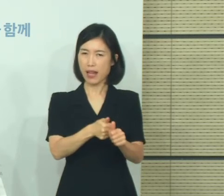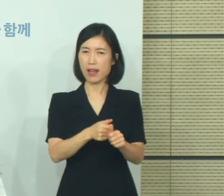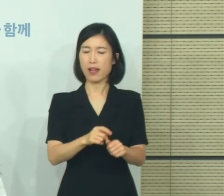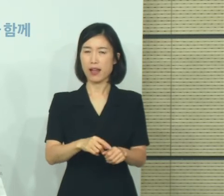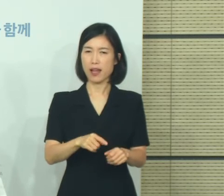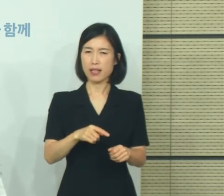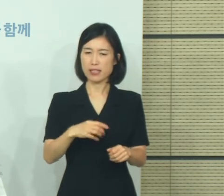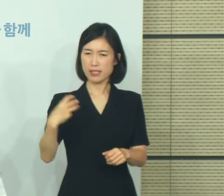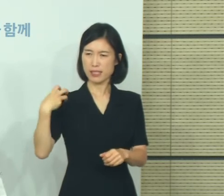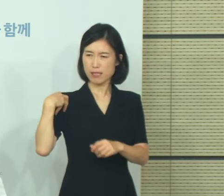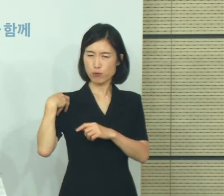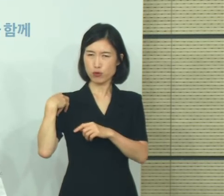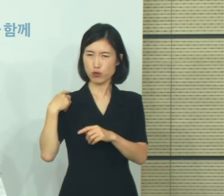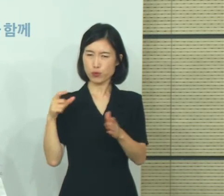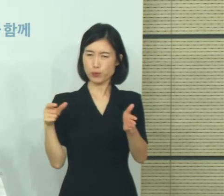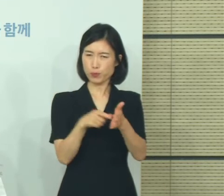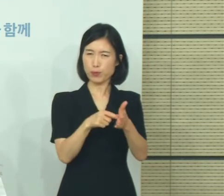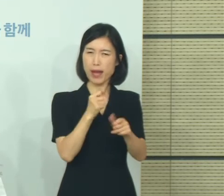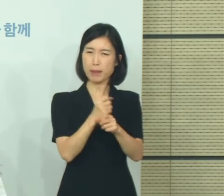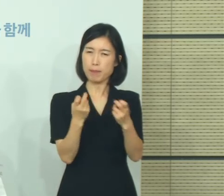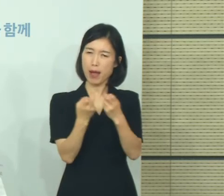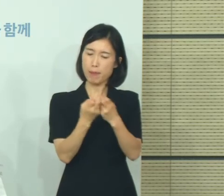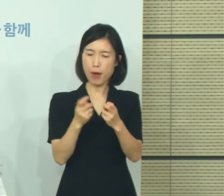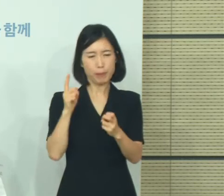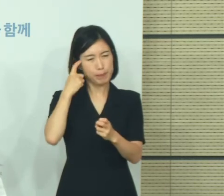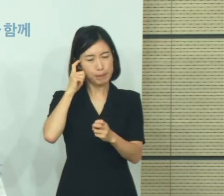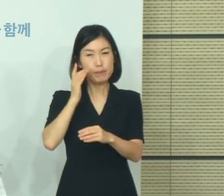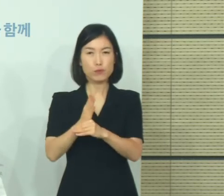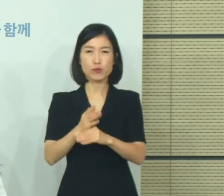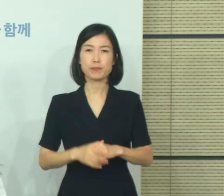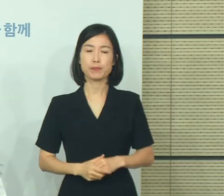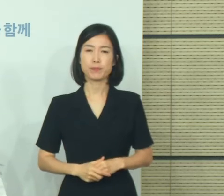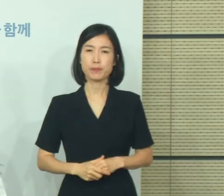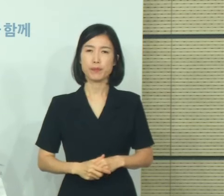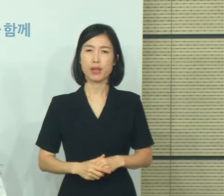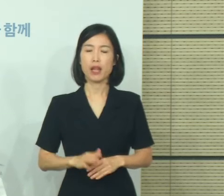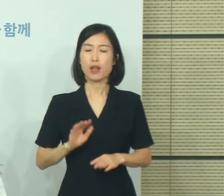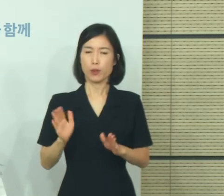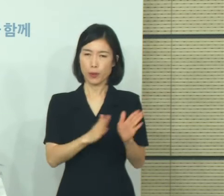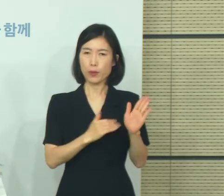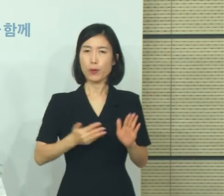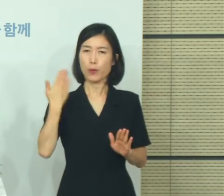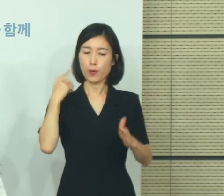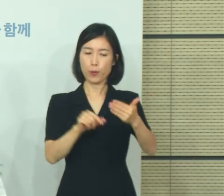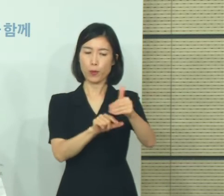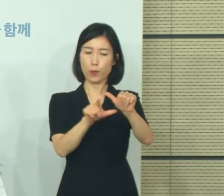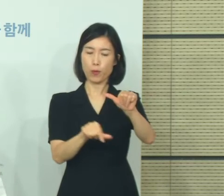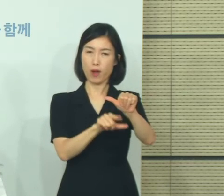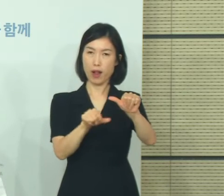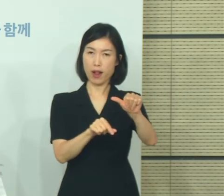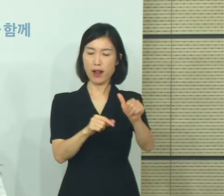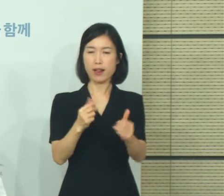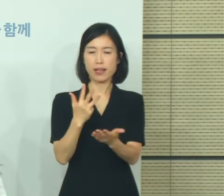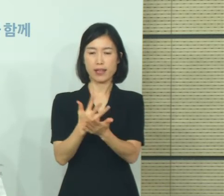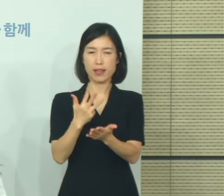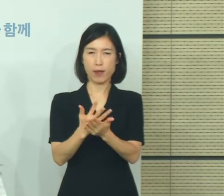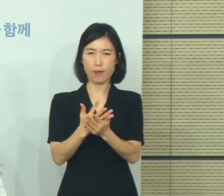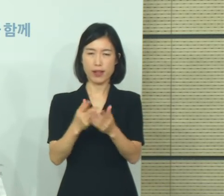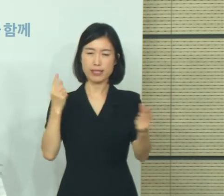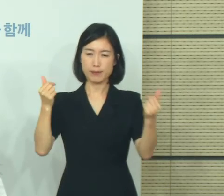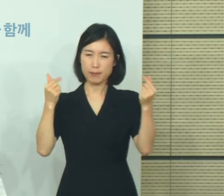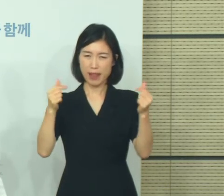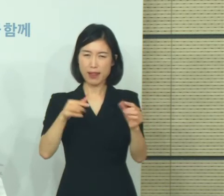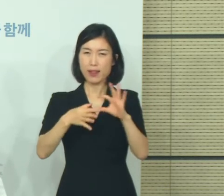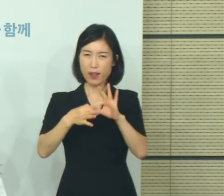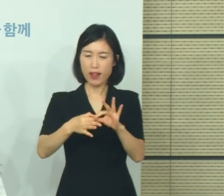의무화하는 방안을 추진할 예정입니다. 한편 지난 5월 이태원 집단 감염과 관련하여